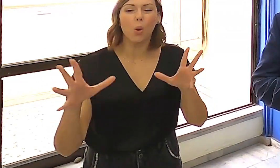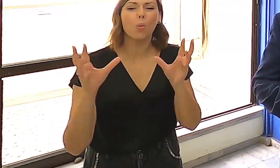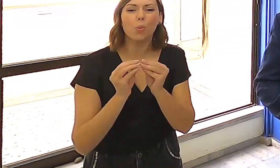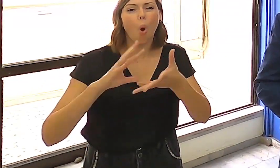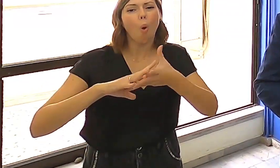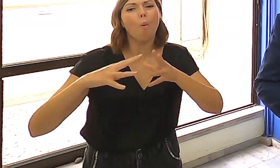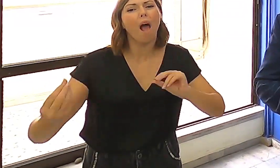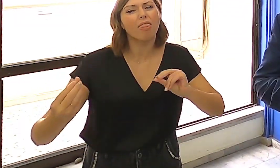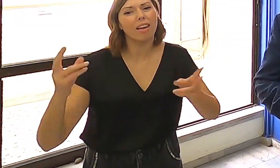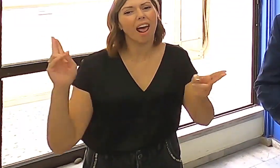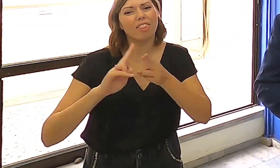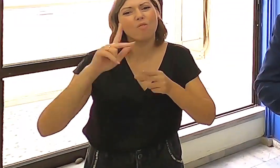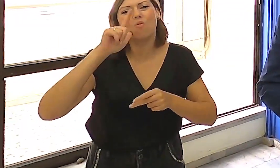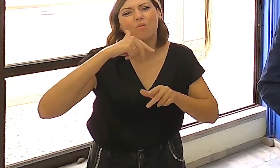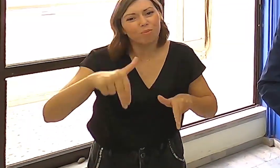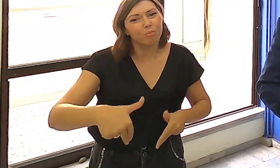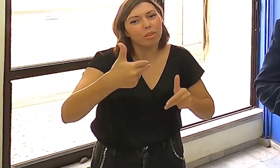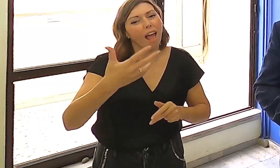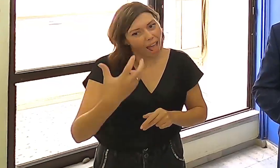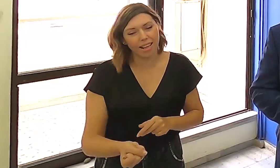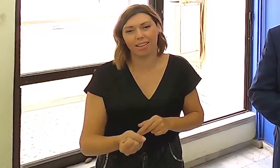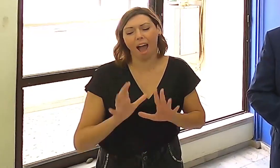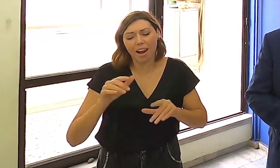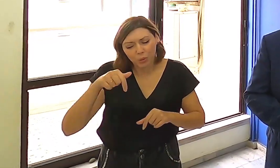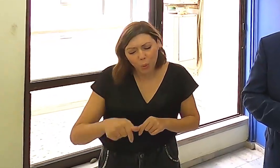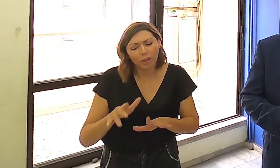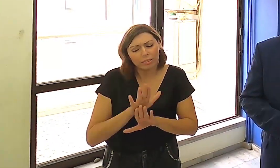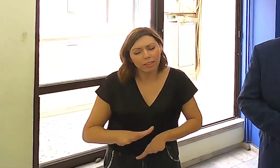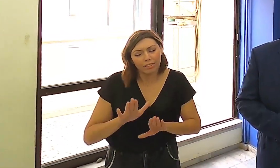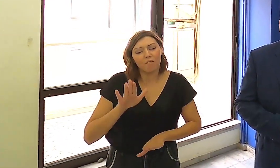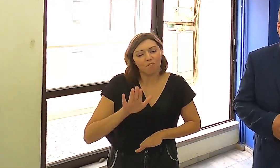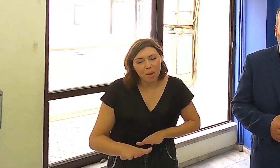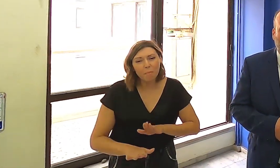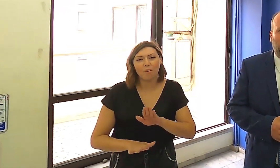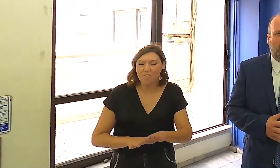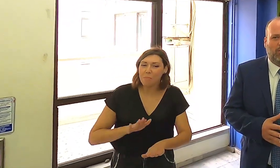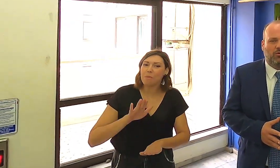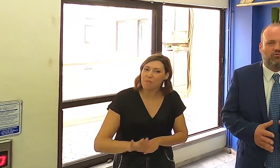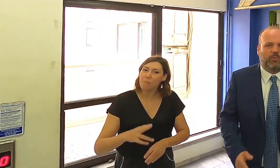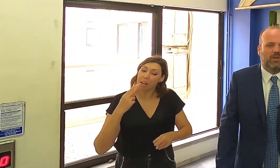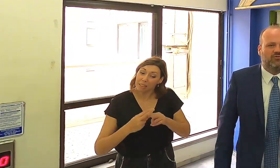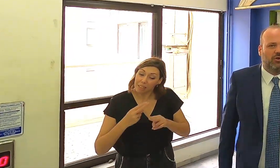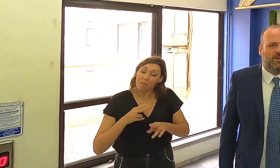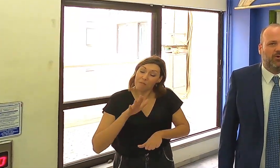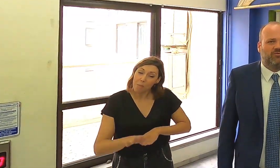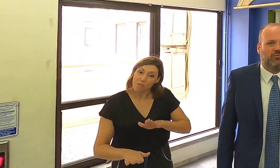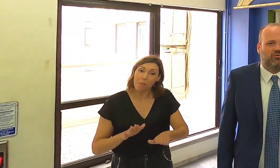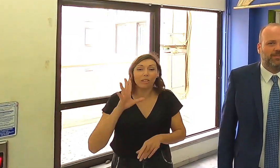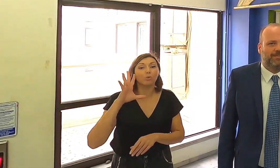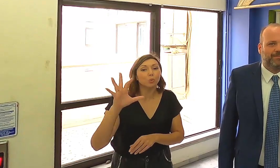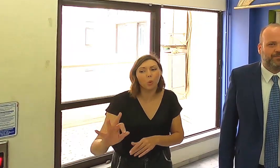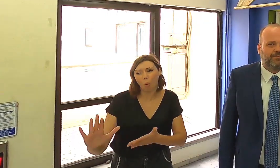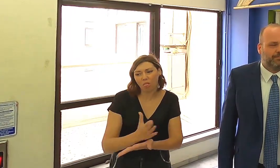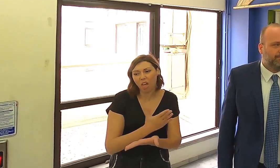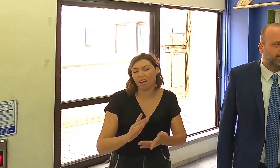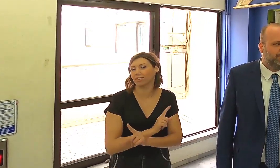Κάθε βήμα, λοιπόν, κάνουμε μπροστά, σημαντικά βήματα, έτσι ώστε να εξυπηρετούμε όλους τους πολίτες χωρίς αποκλεισμούς.